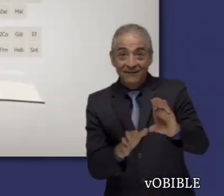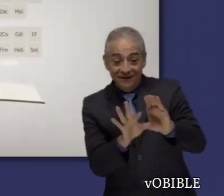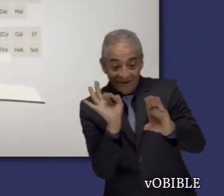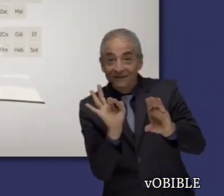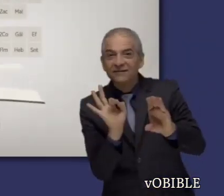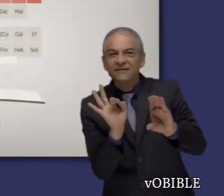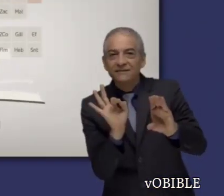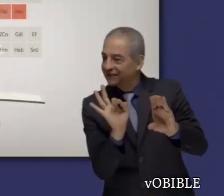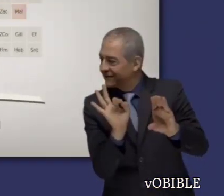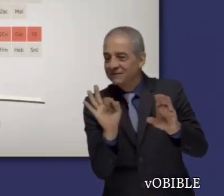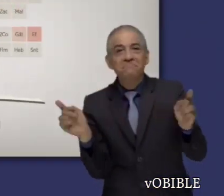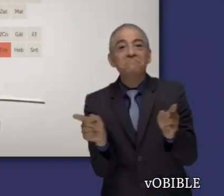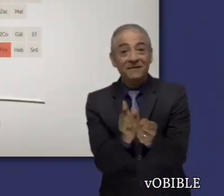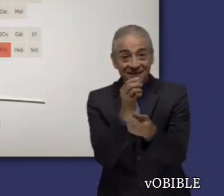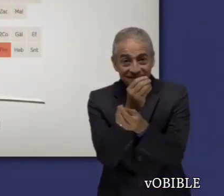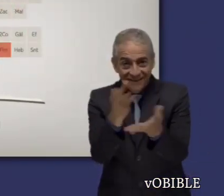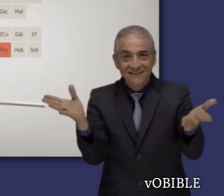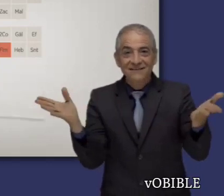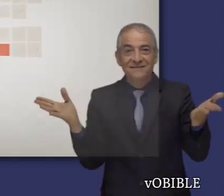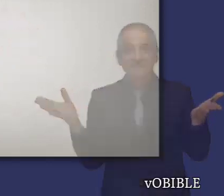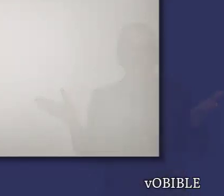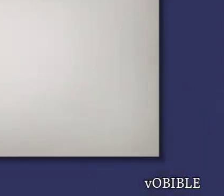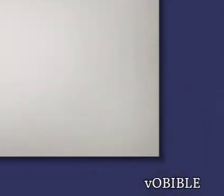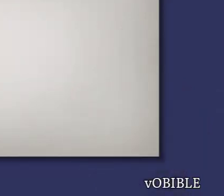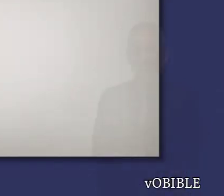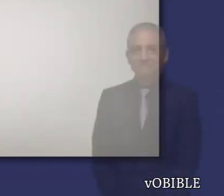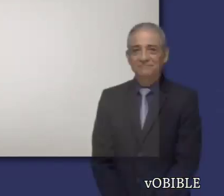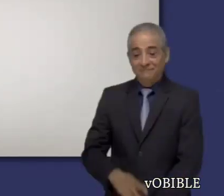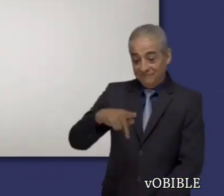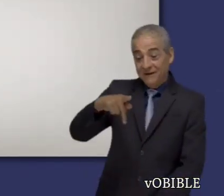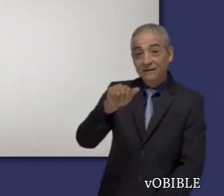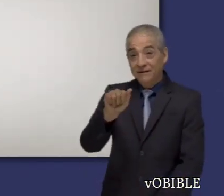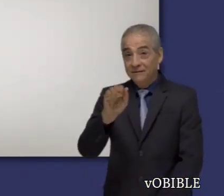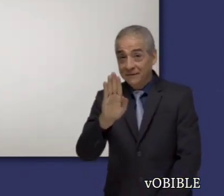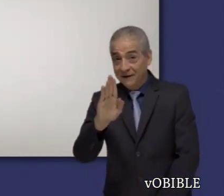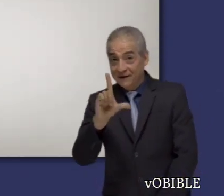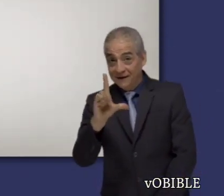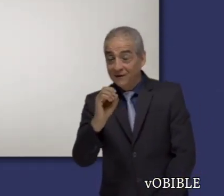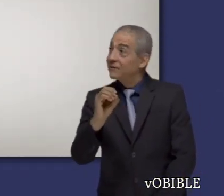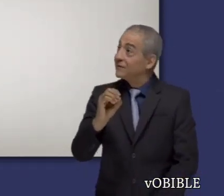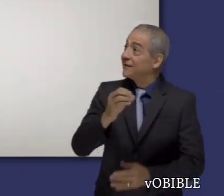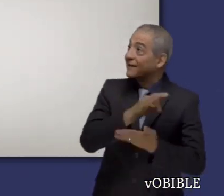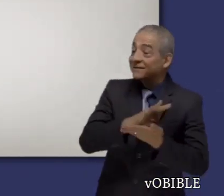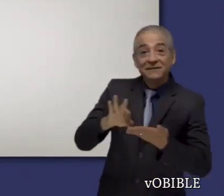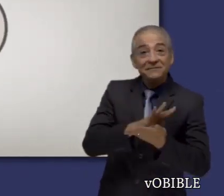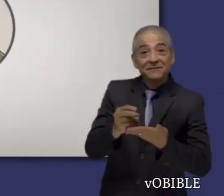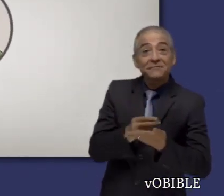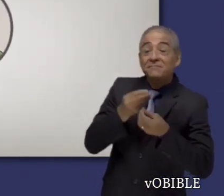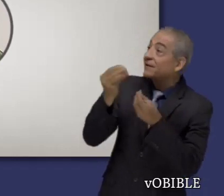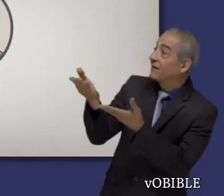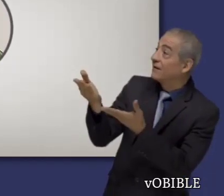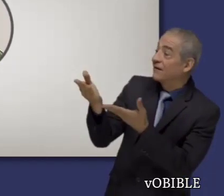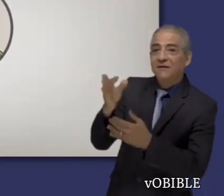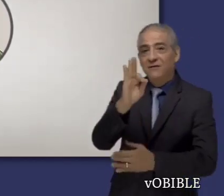Información sobre la carta a Filemón Pablo escribió esta carta principalmente a Filemón, un